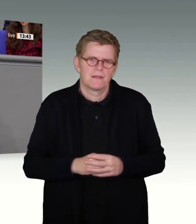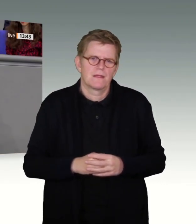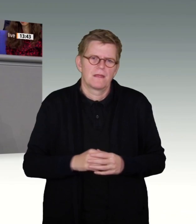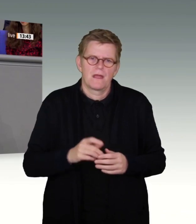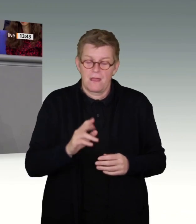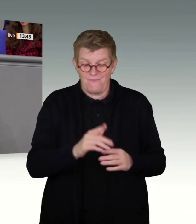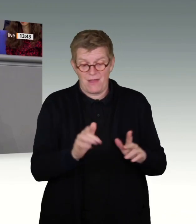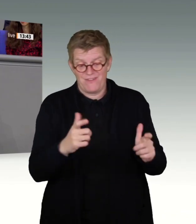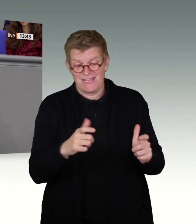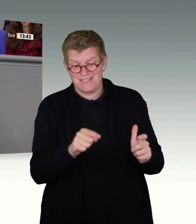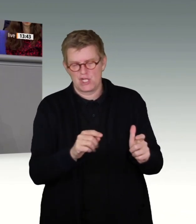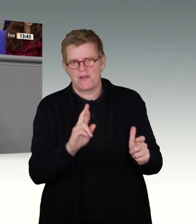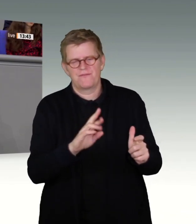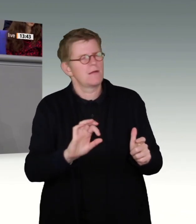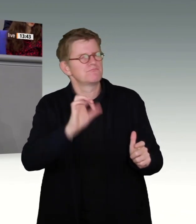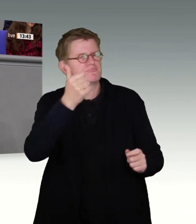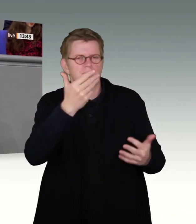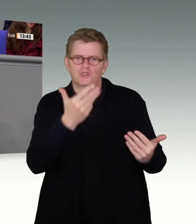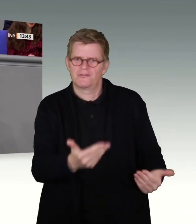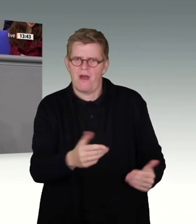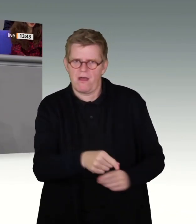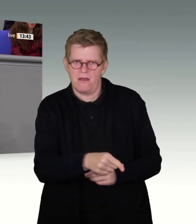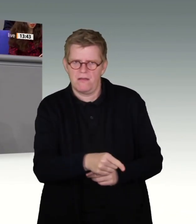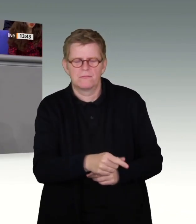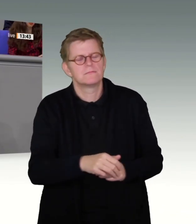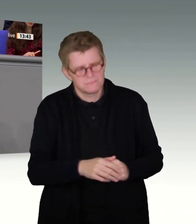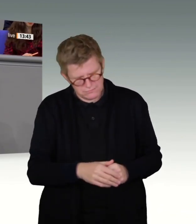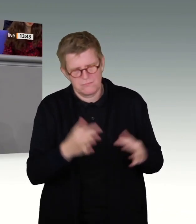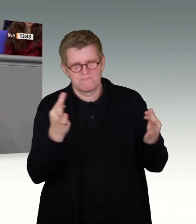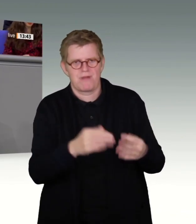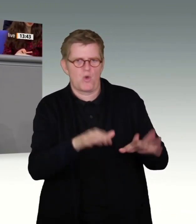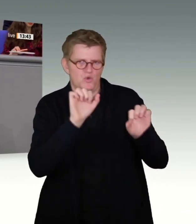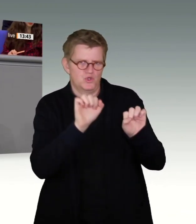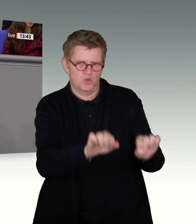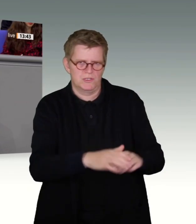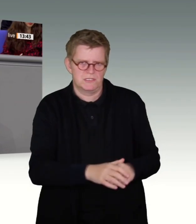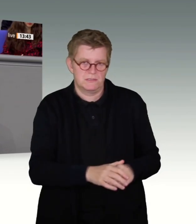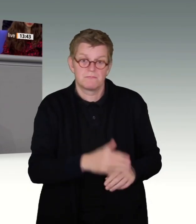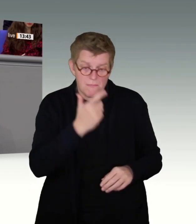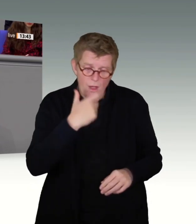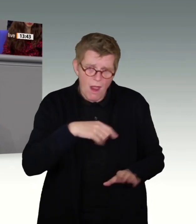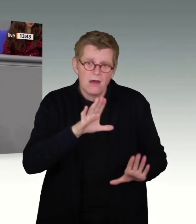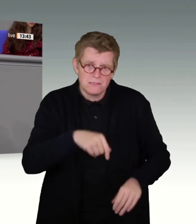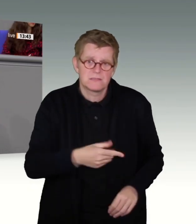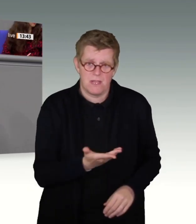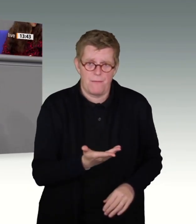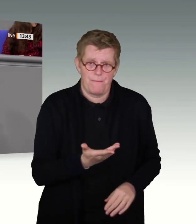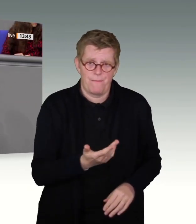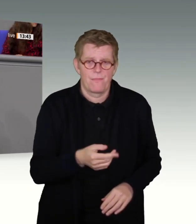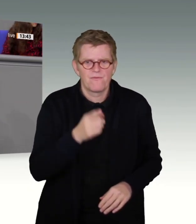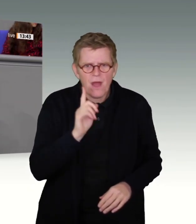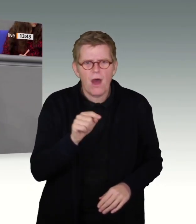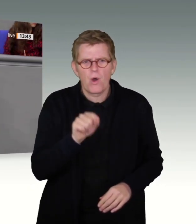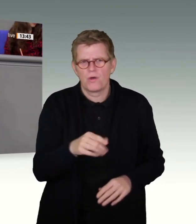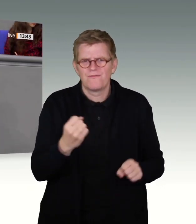Schwächsten in unserer Gesellschaft zu schützen, wem es ein ernsthaftes Anliegen ist, die einzige verwertbare digitale Spur,